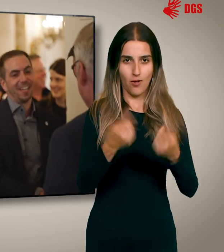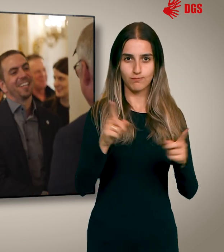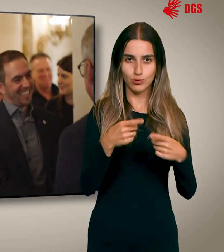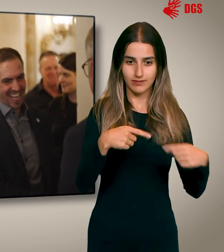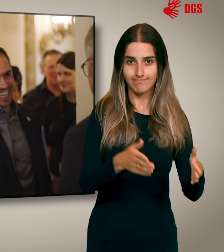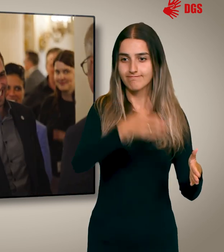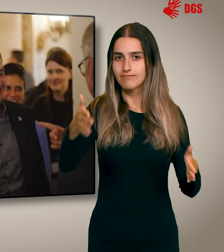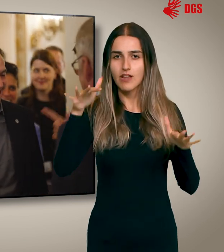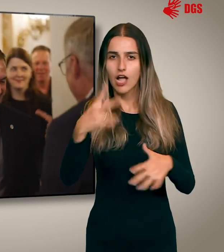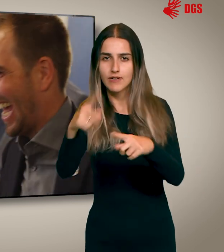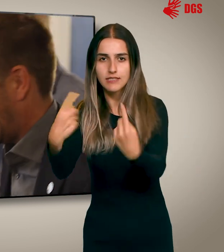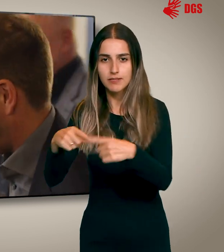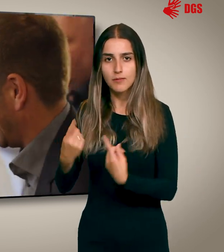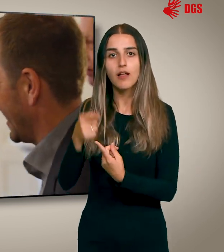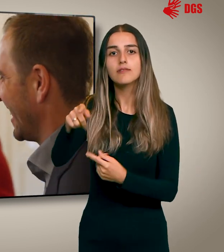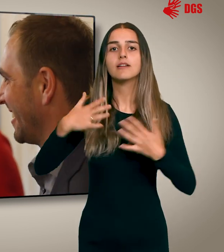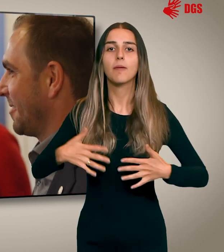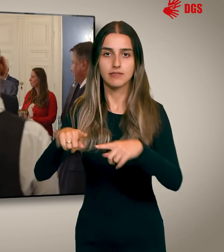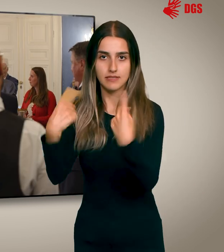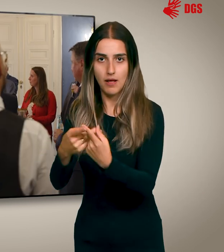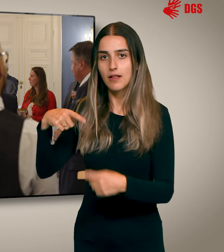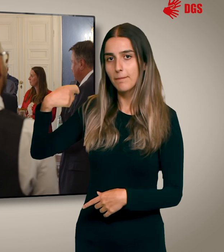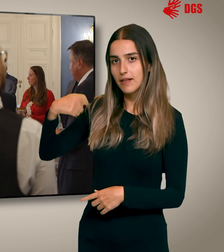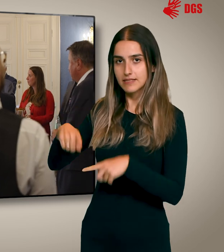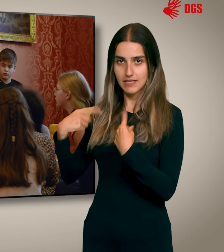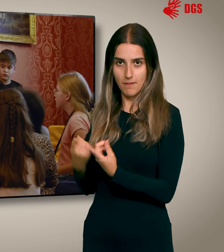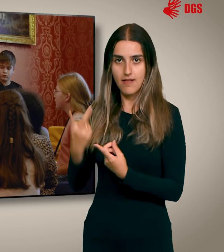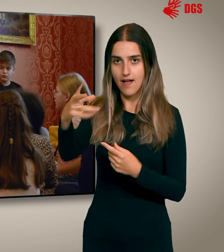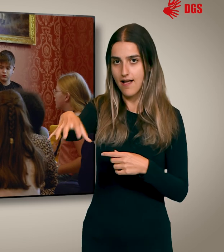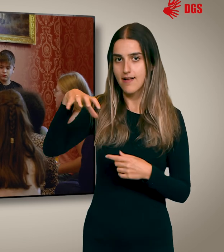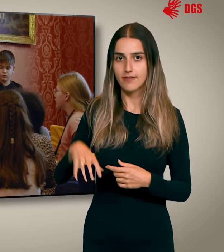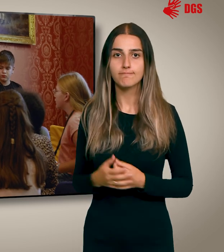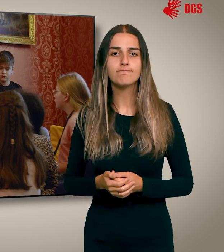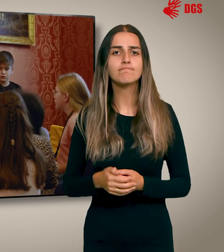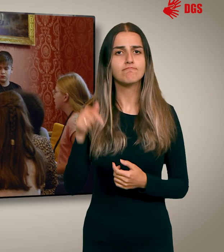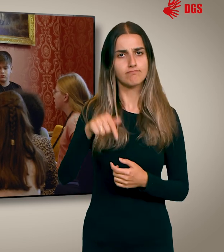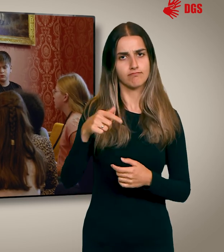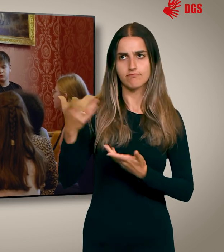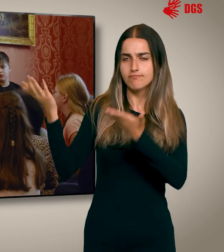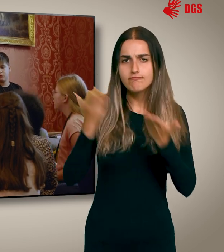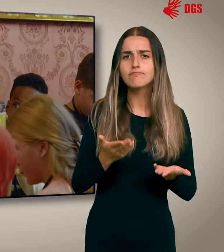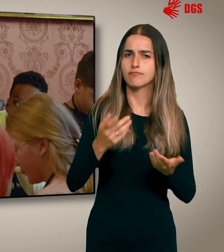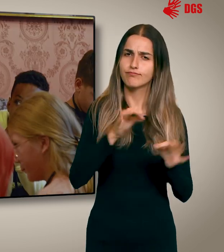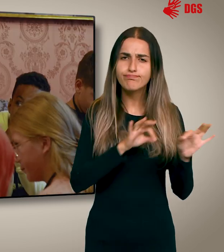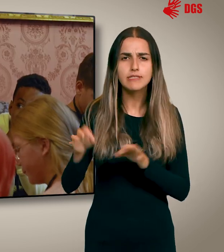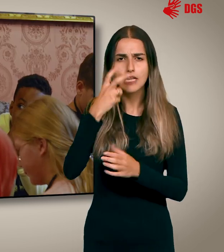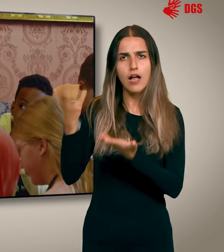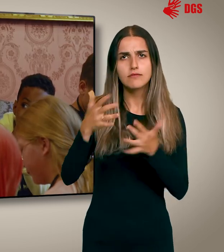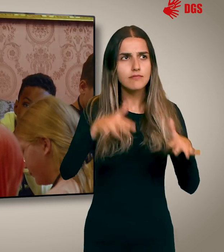befinden sich zwei weitere Räume, das Kabinett und das Präsidentenzimmer. Auch hier empfange ich regelmäßig Gäste, in einer